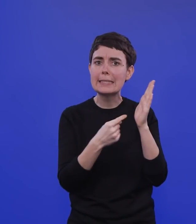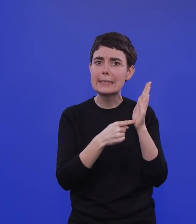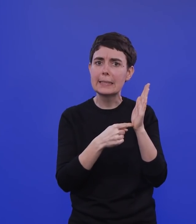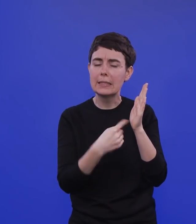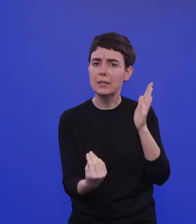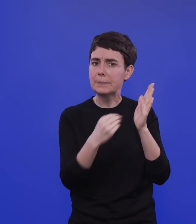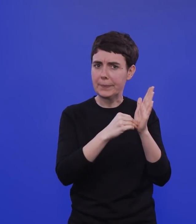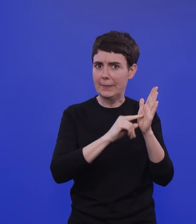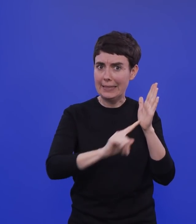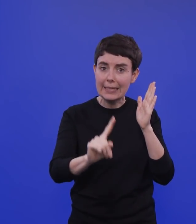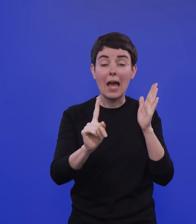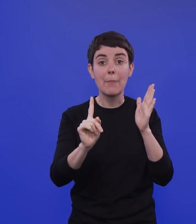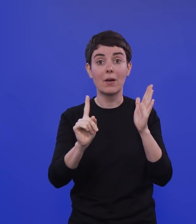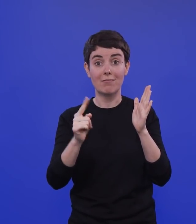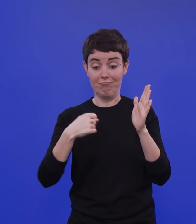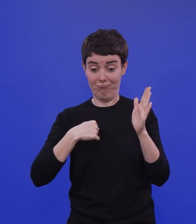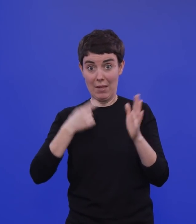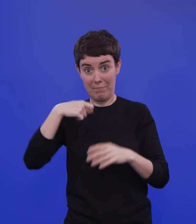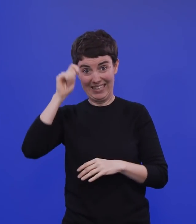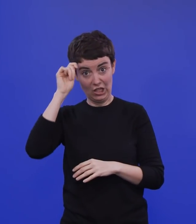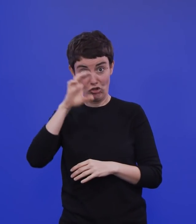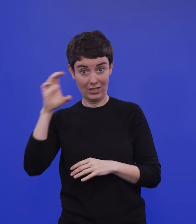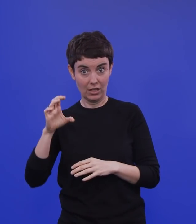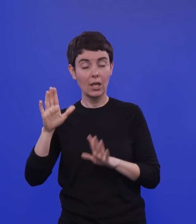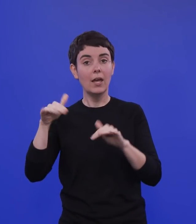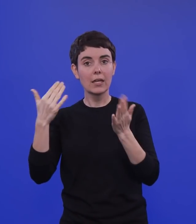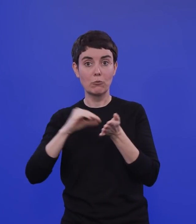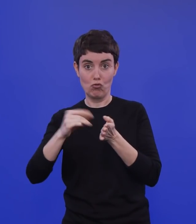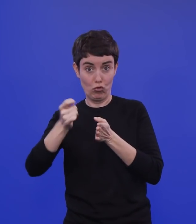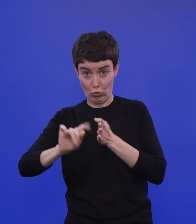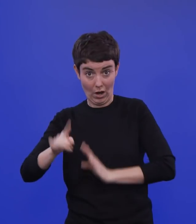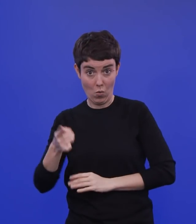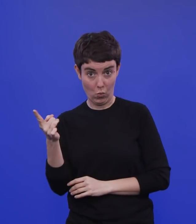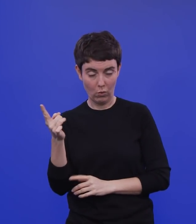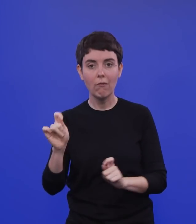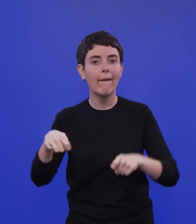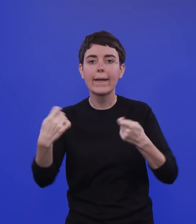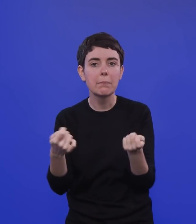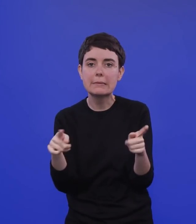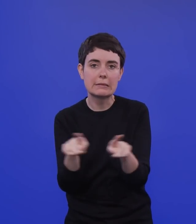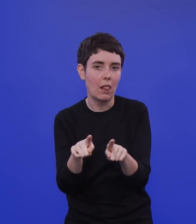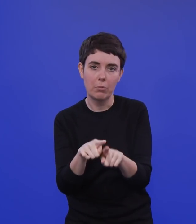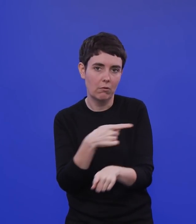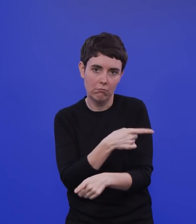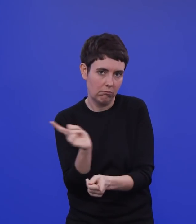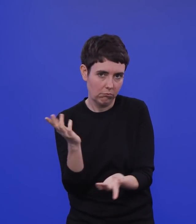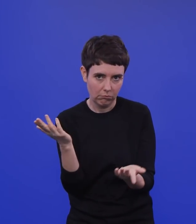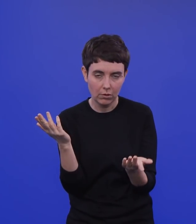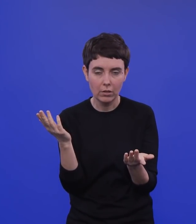jetzt. Aber auch die Charité hat eine Schulstudie gemacht, die im Prinzip denselben Effekt zeigt, wo man also auch sieht, nach